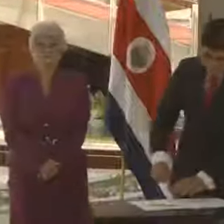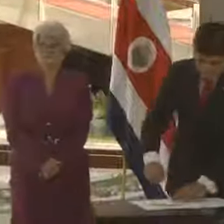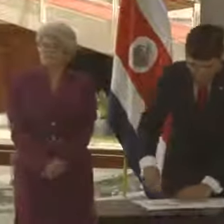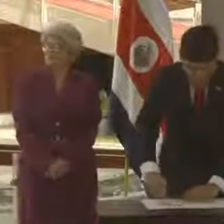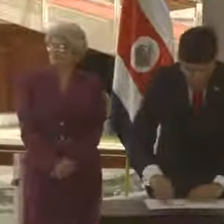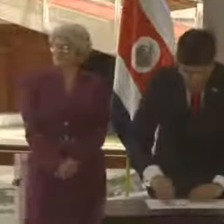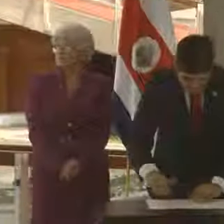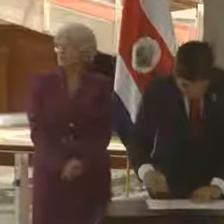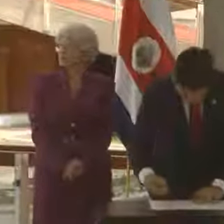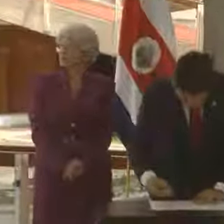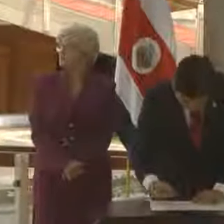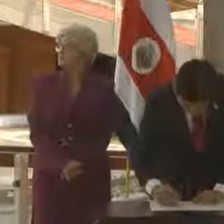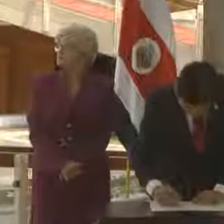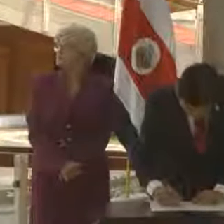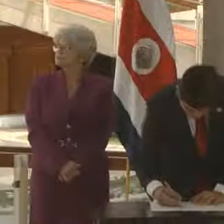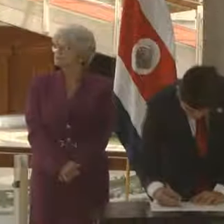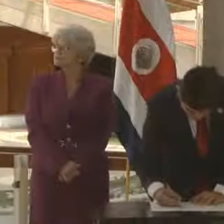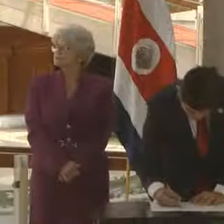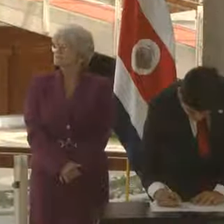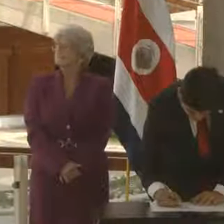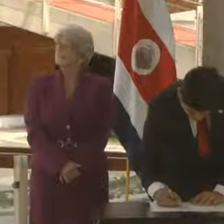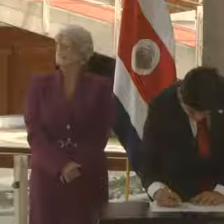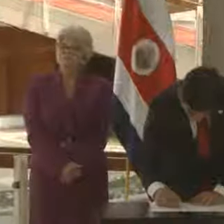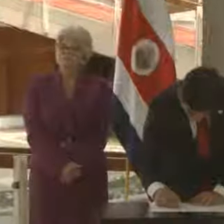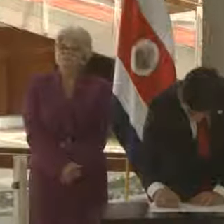Y el señor presidente de la república.